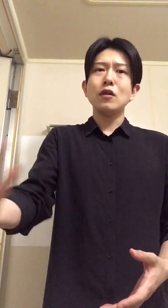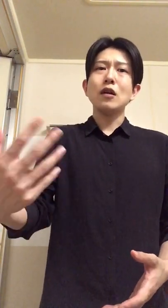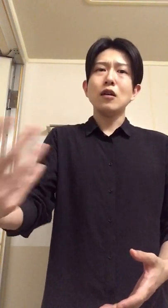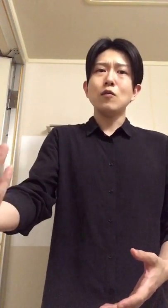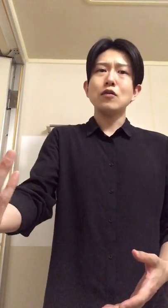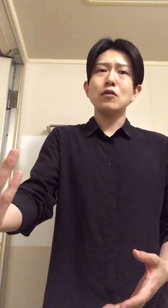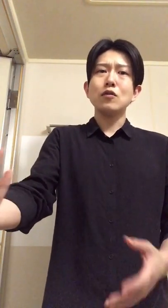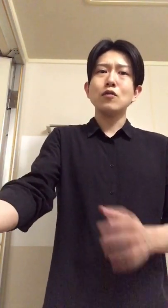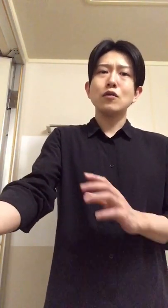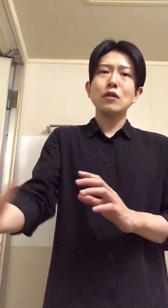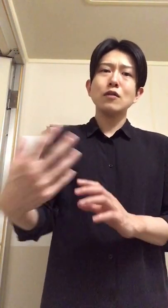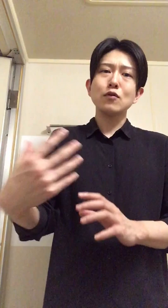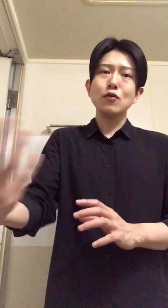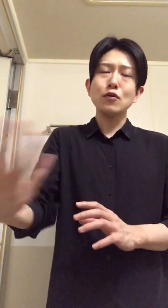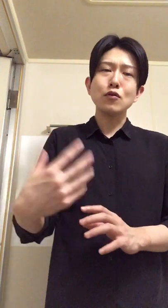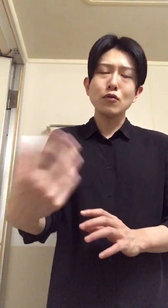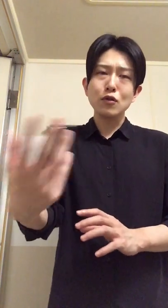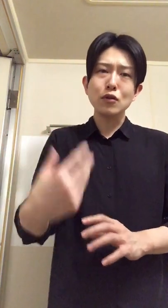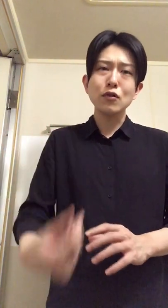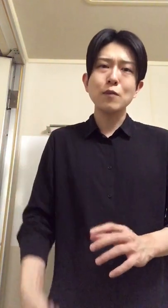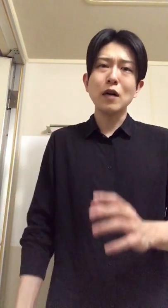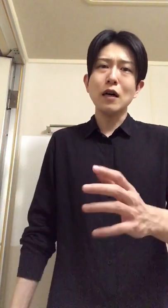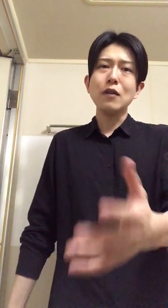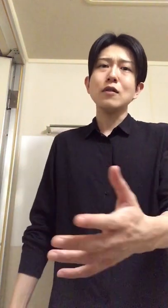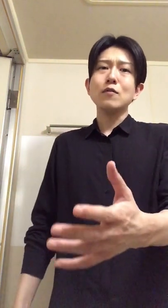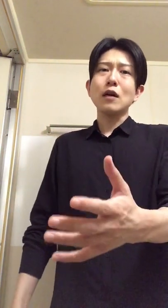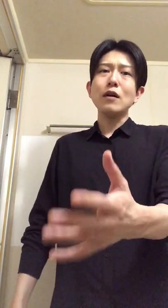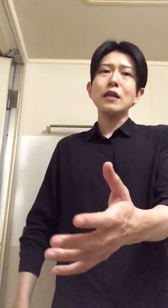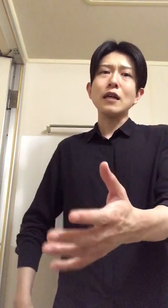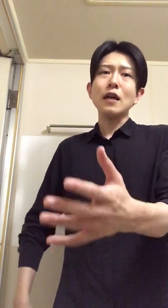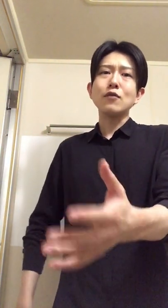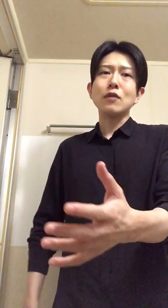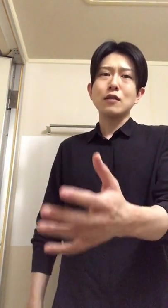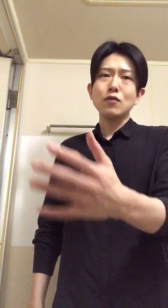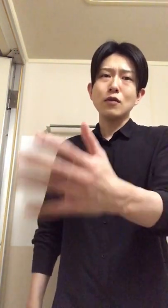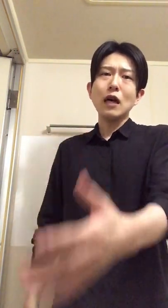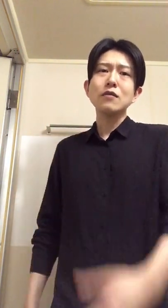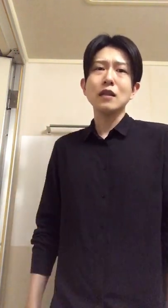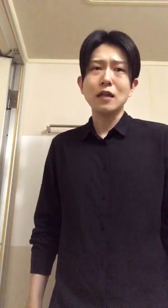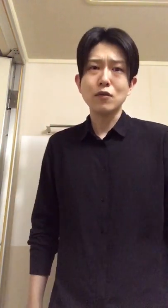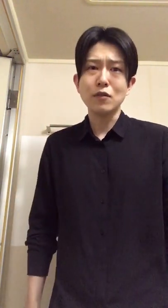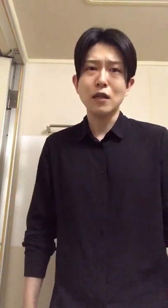なんか別にそっちの方が可愛い気があるとかあるじゃんかそんな